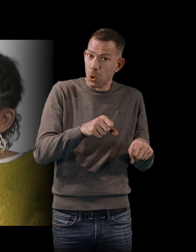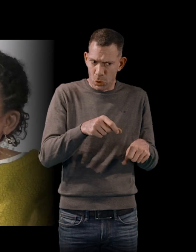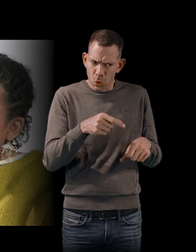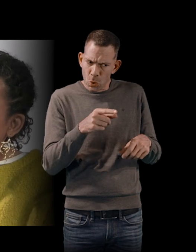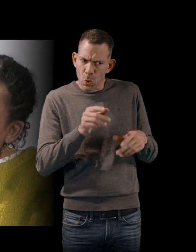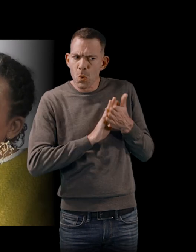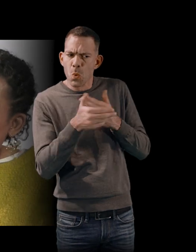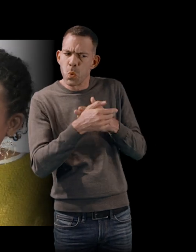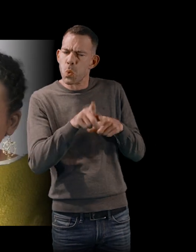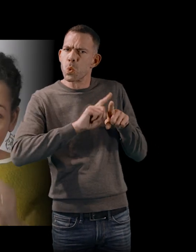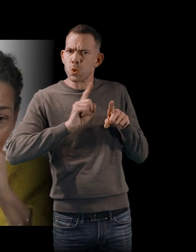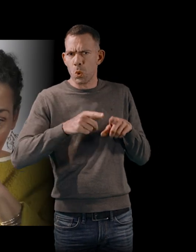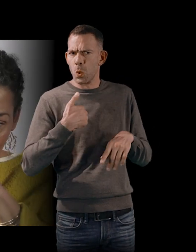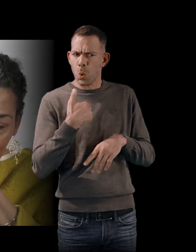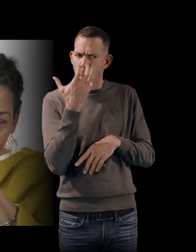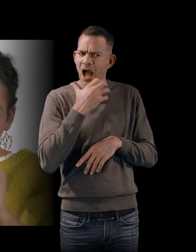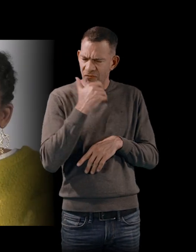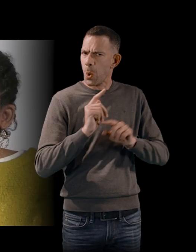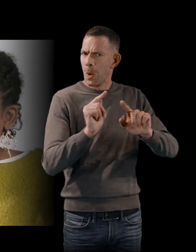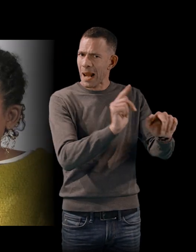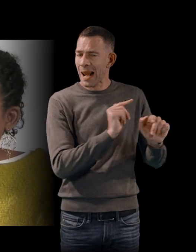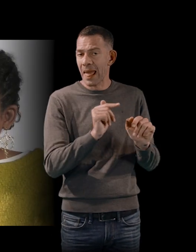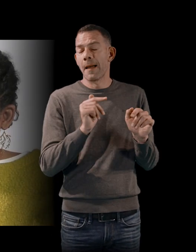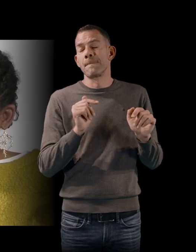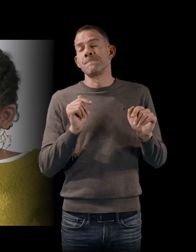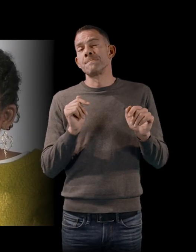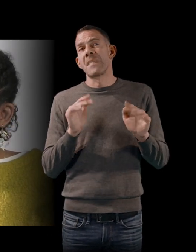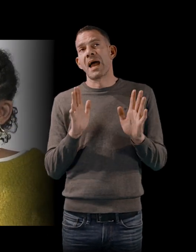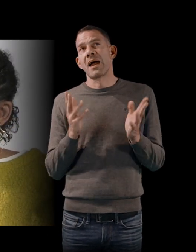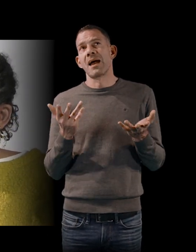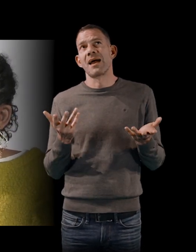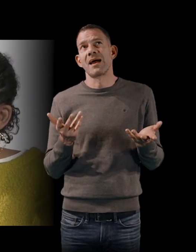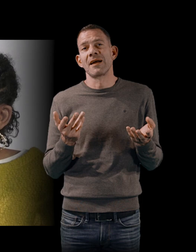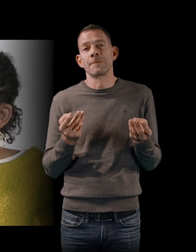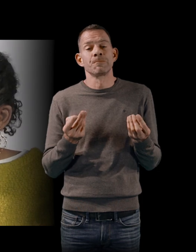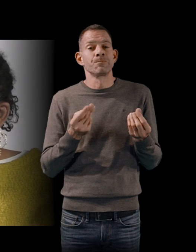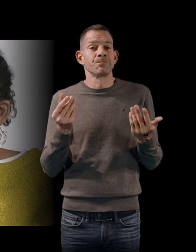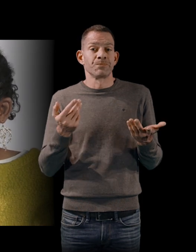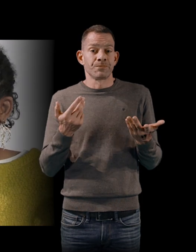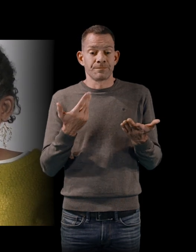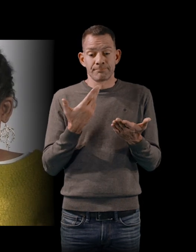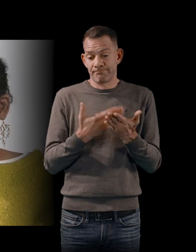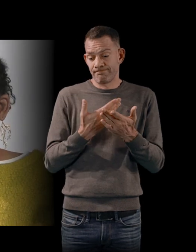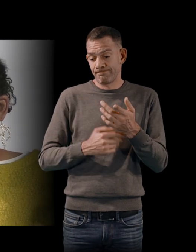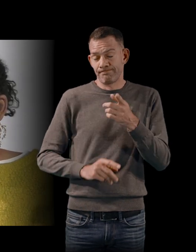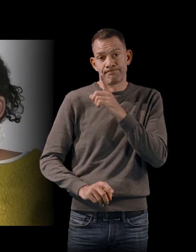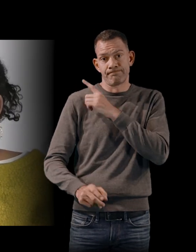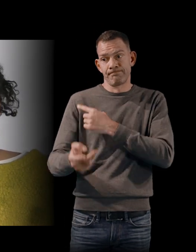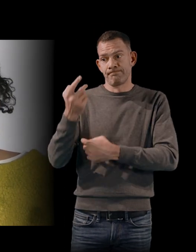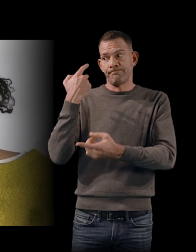terribles dans ces années-là. Mais c'est vrai que, de toute façon, quand on revient dans un passé qu'on n'a pas vécu soi-même,